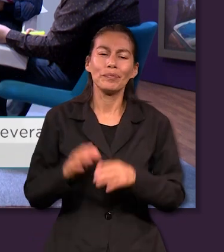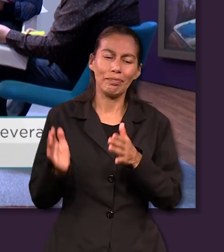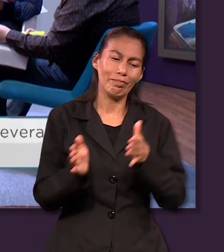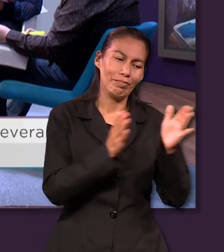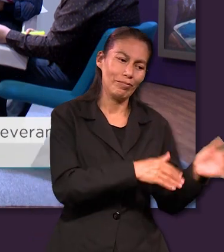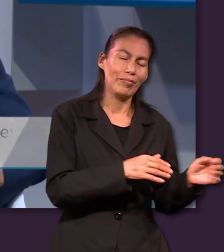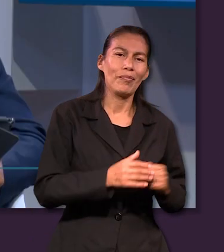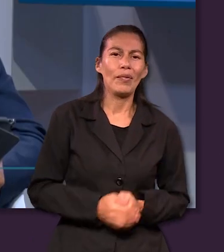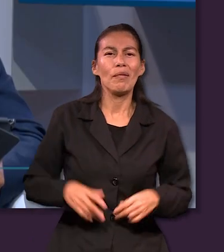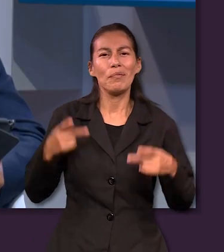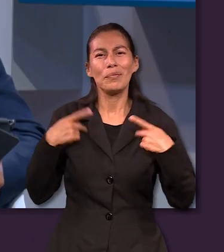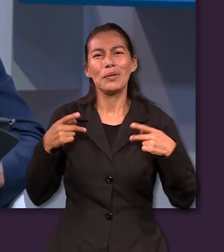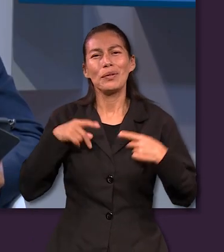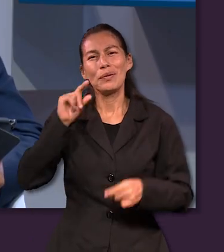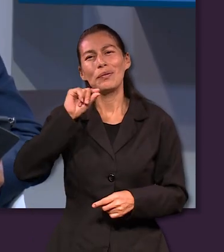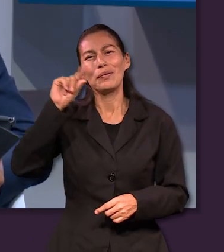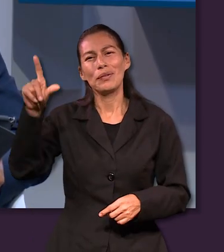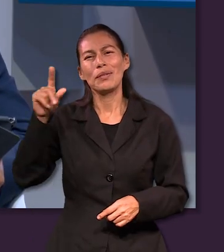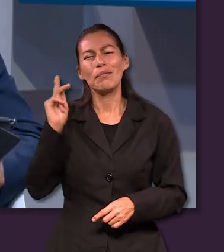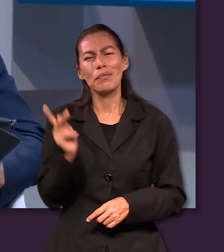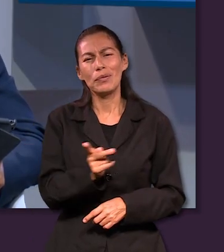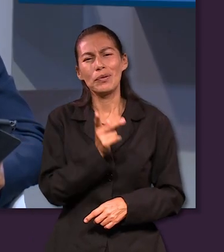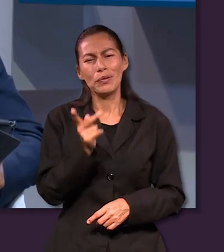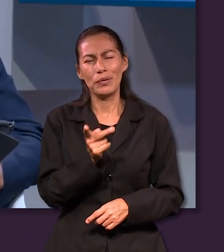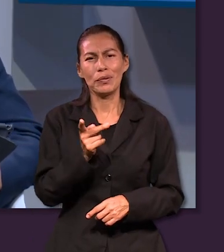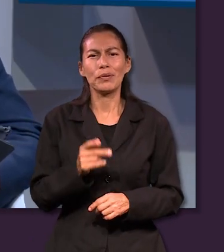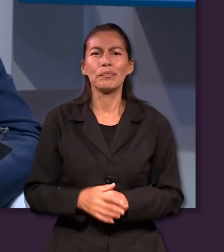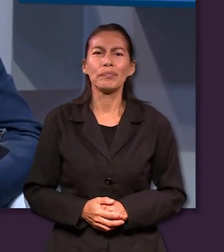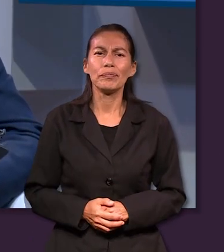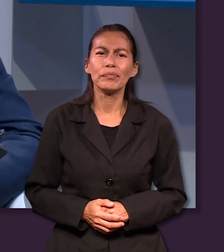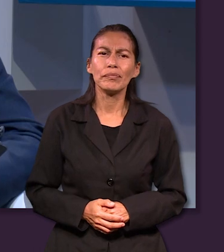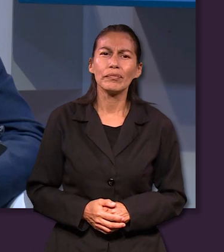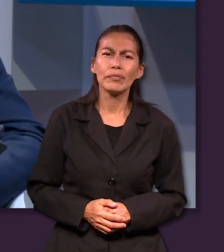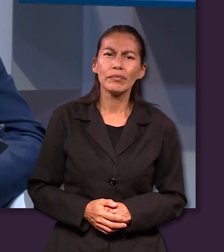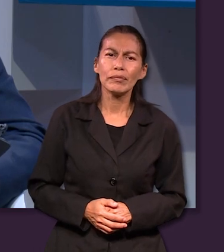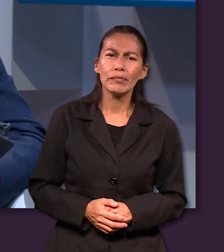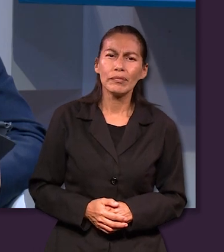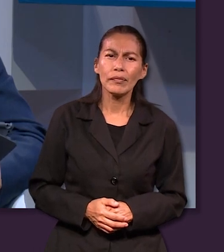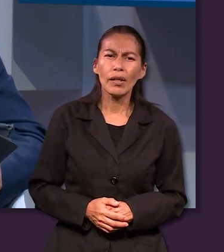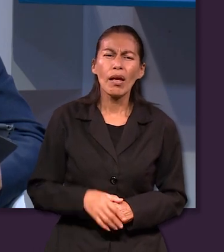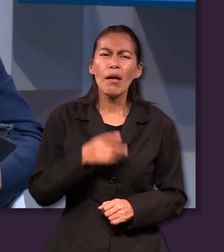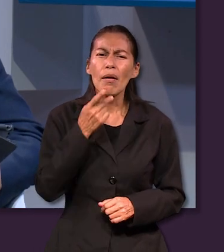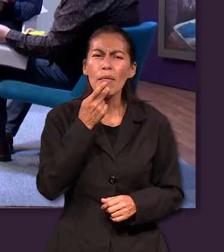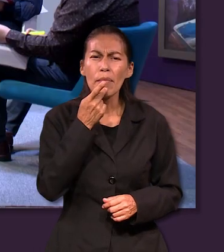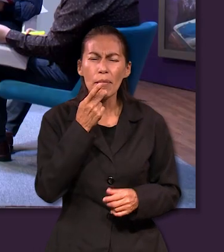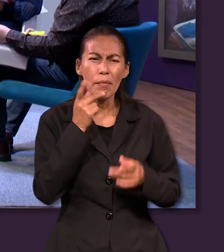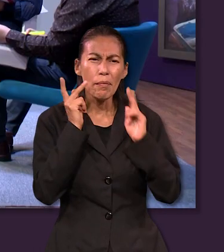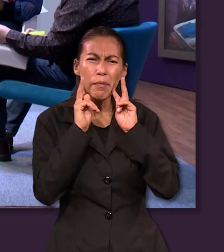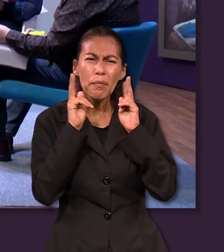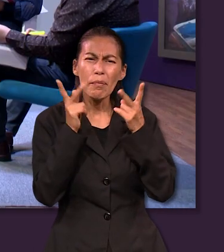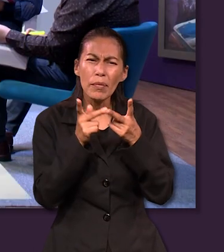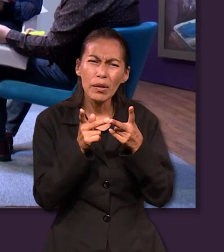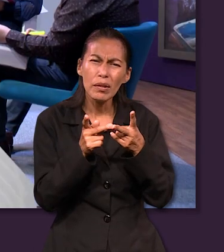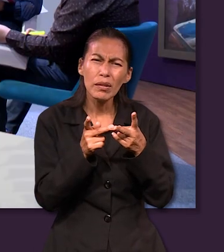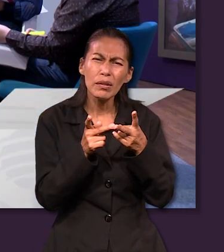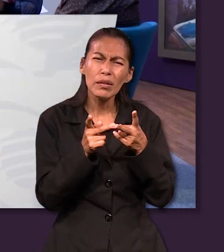bien ahora tenemos una sección en donde el experto le haremos la siguiente pregunta